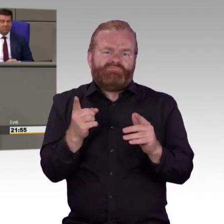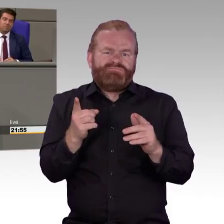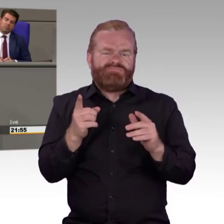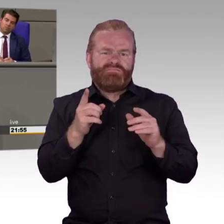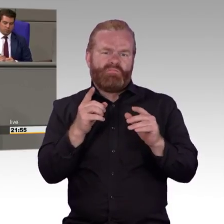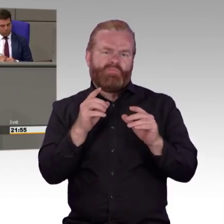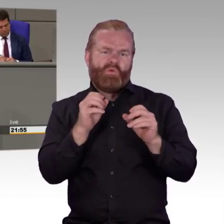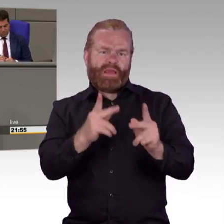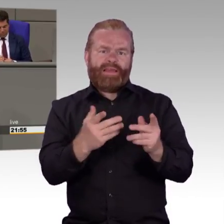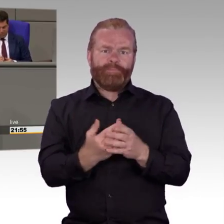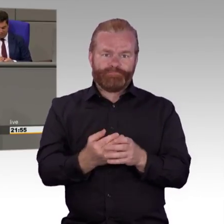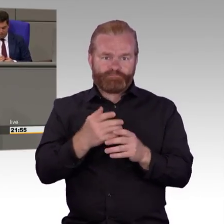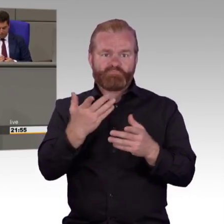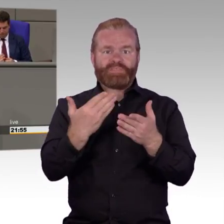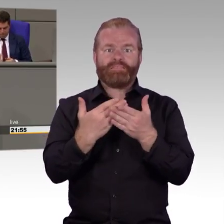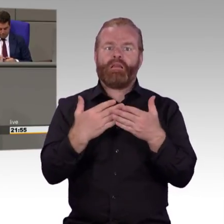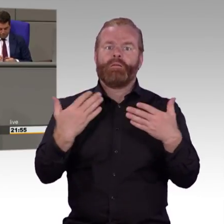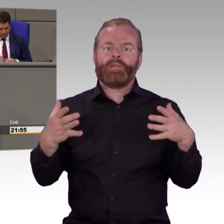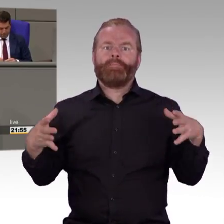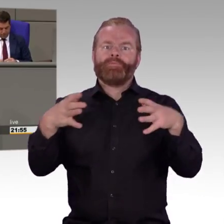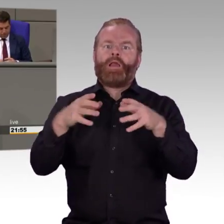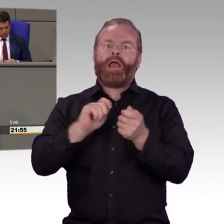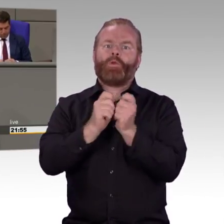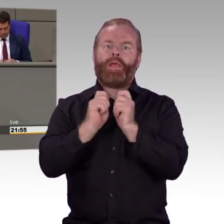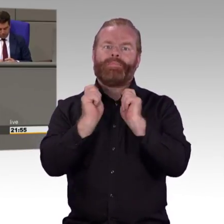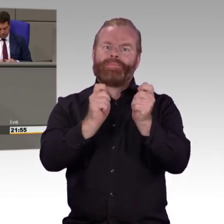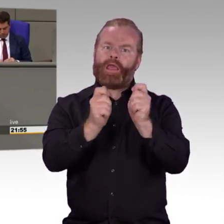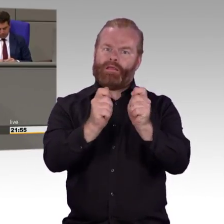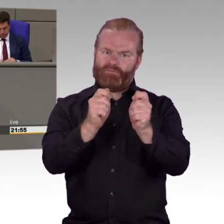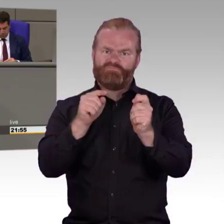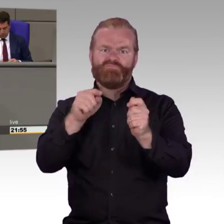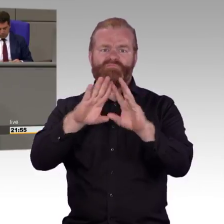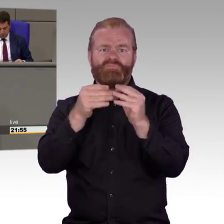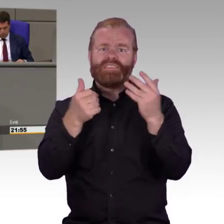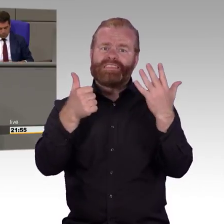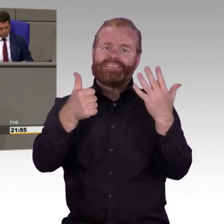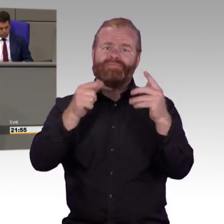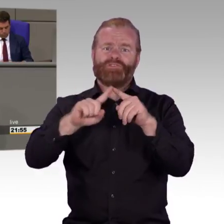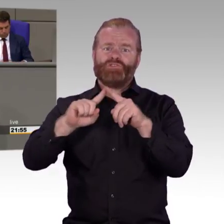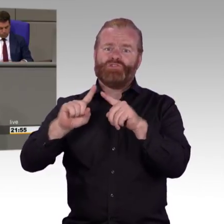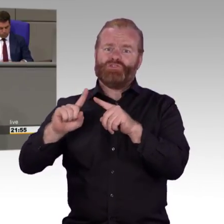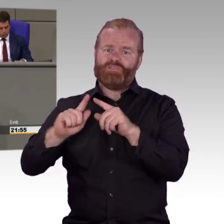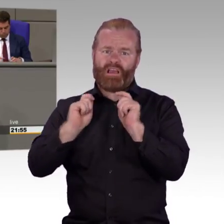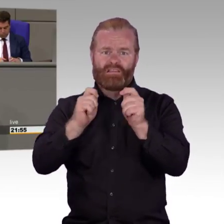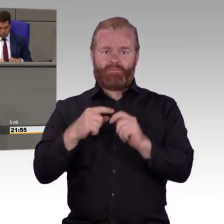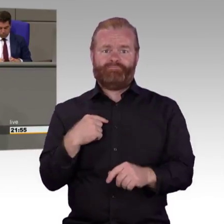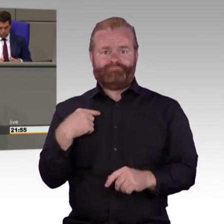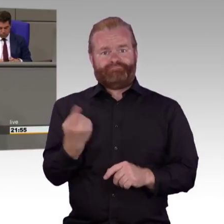Programmoberflächen zu einer Katastrophe geraten. Bei der Einbeziehung der bundeseigenen Unternehmen hat Frau Staatssekretärin Griese zu unserer